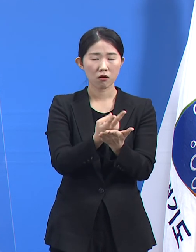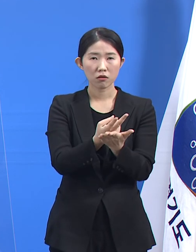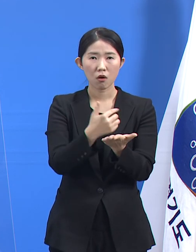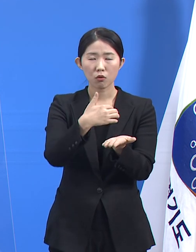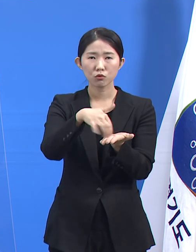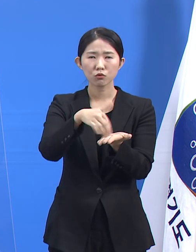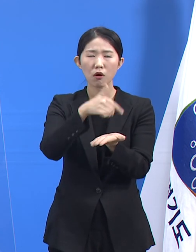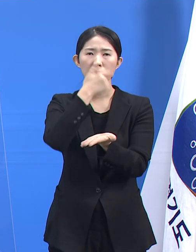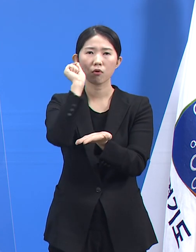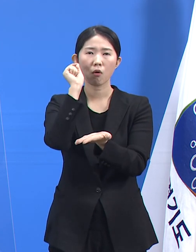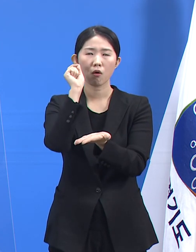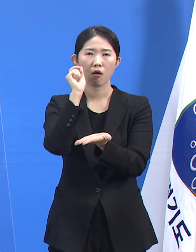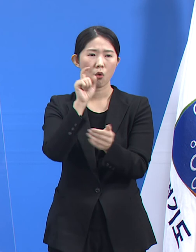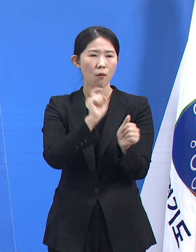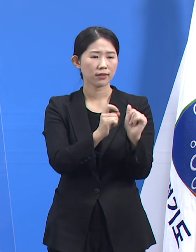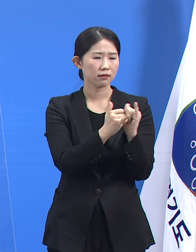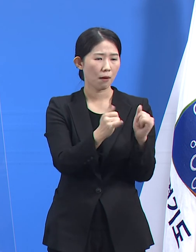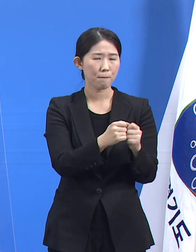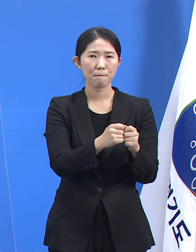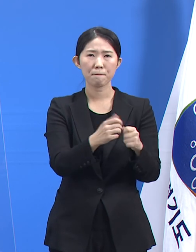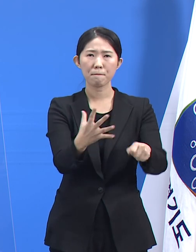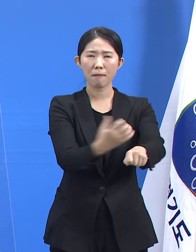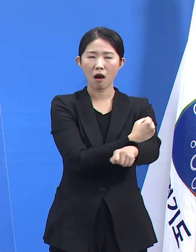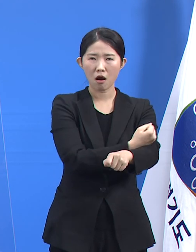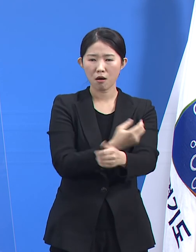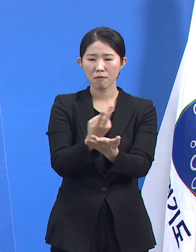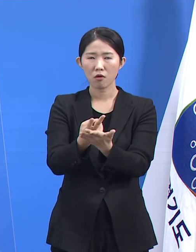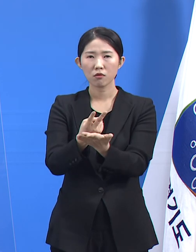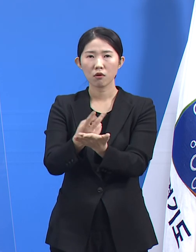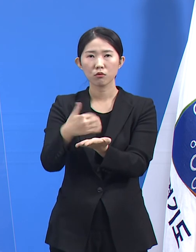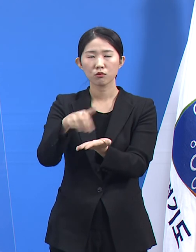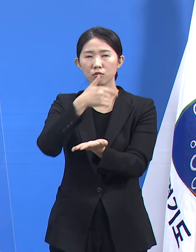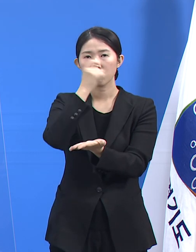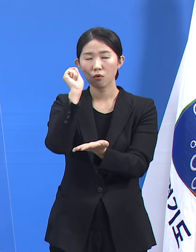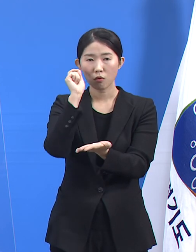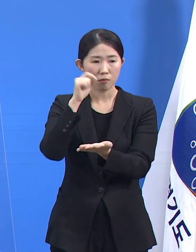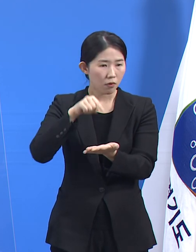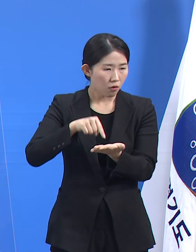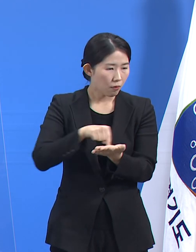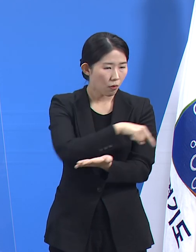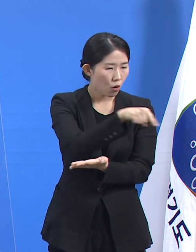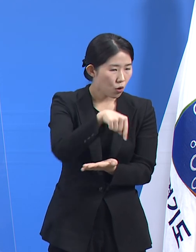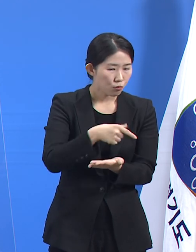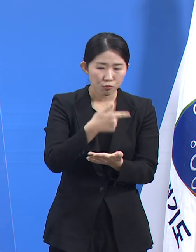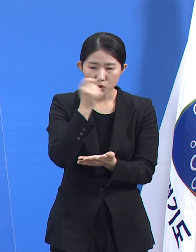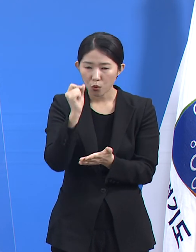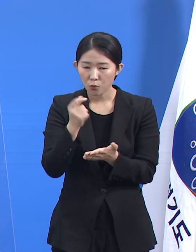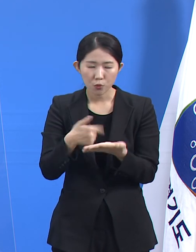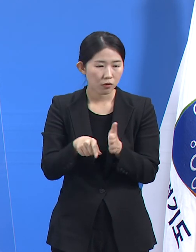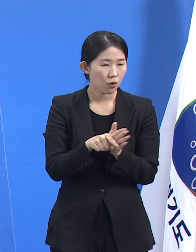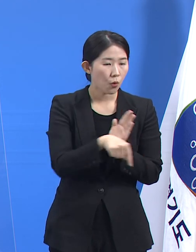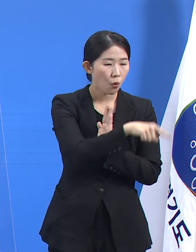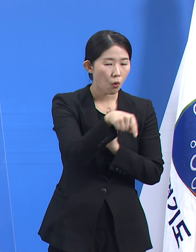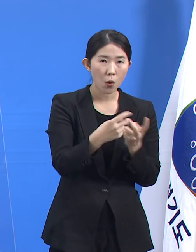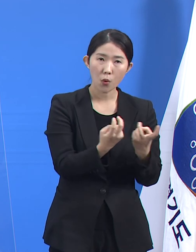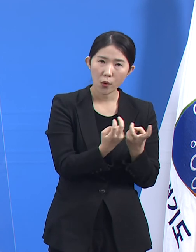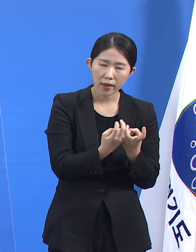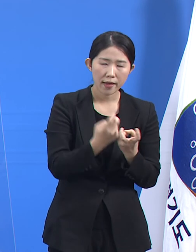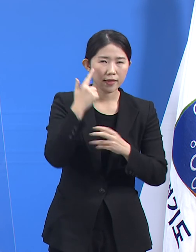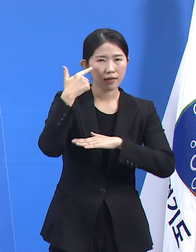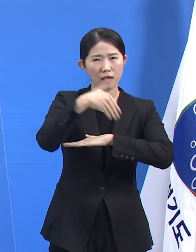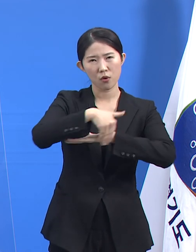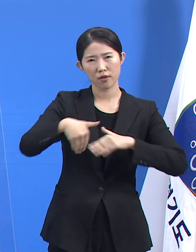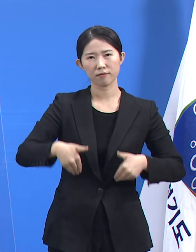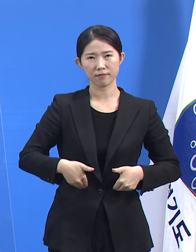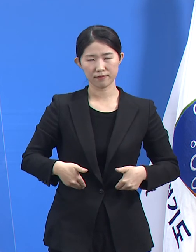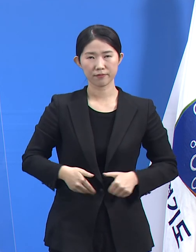따라갈 때 이를 보완할 대안적인 정책을 미리 설계하는 일 등입니다. 돈은 좋은 것부터 나쁜